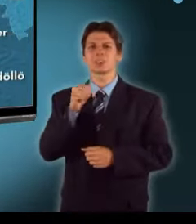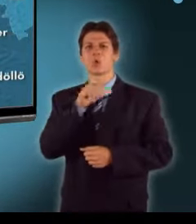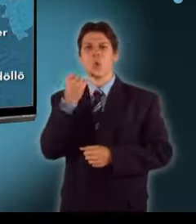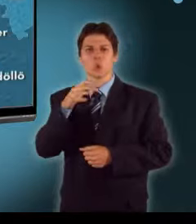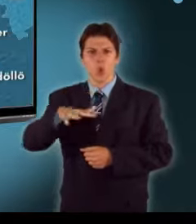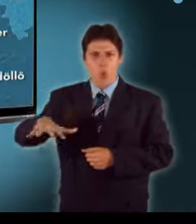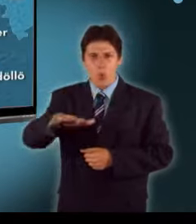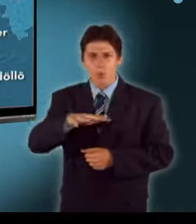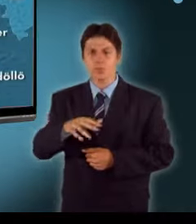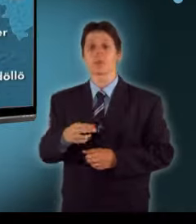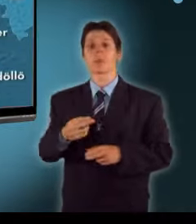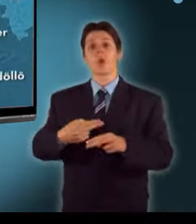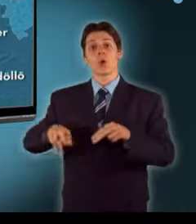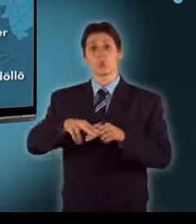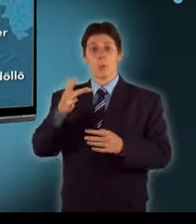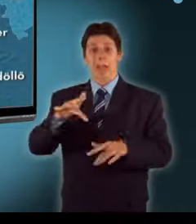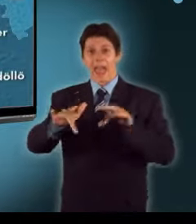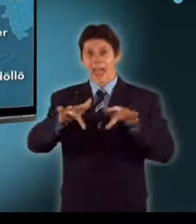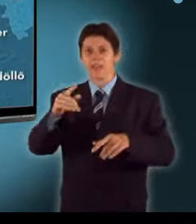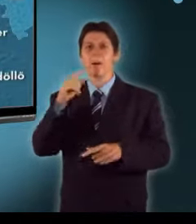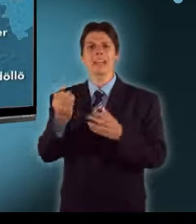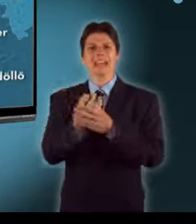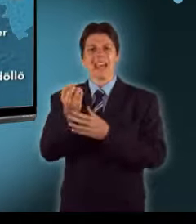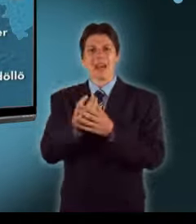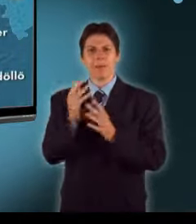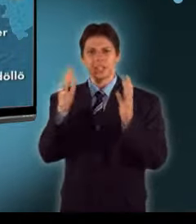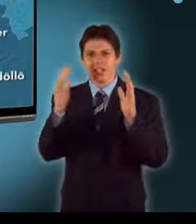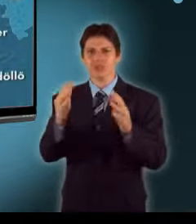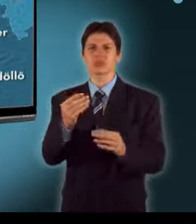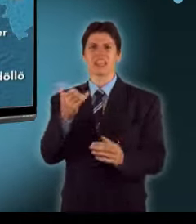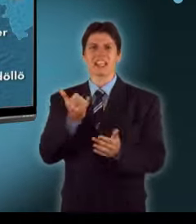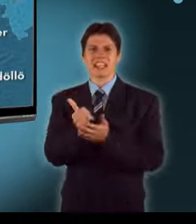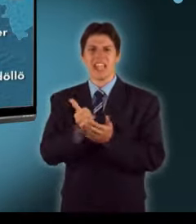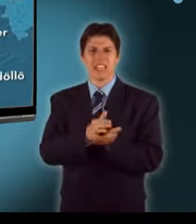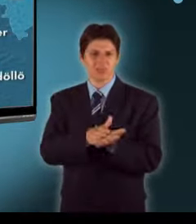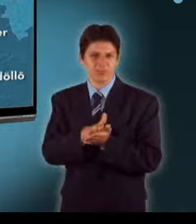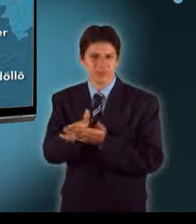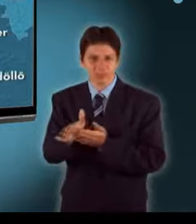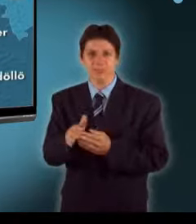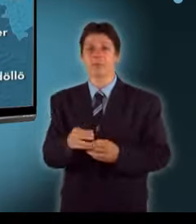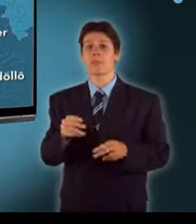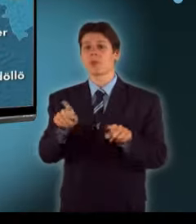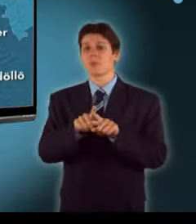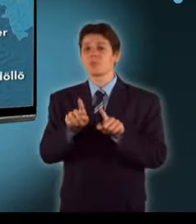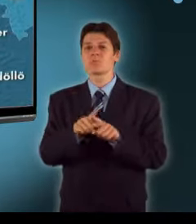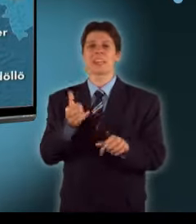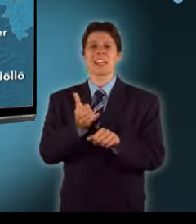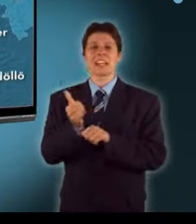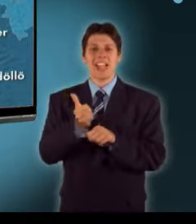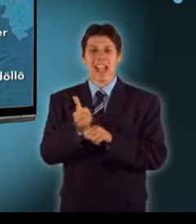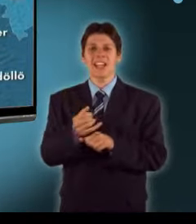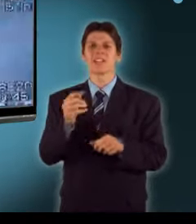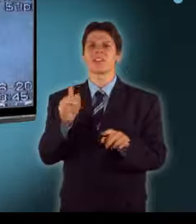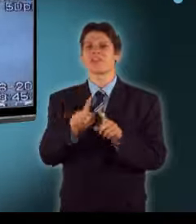a termést verte el a jégeső. Sződligeten és Gödön dió nagyságú jégdarabok estek több mint 50 pince került víz alá.